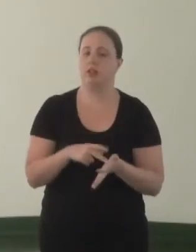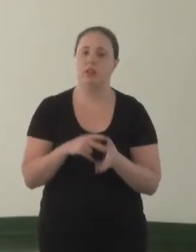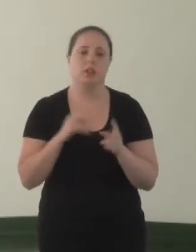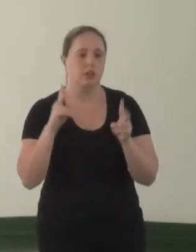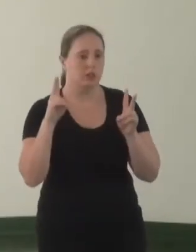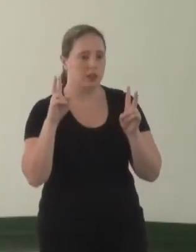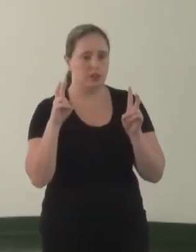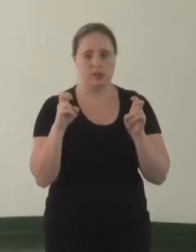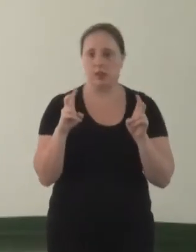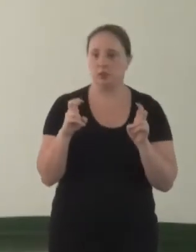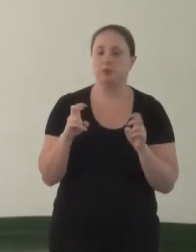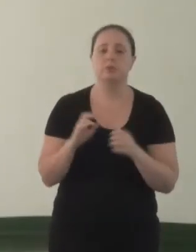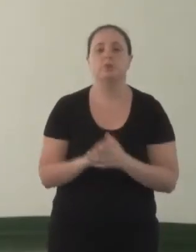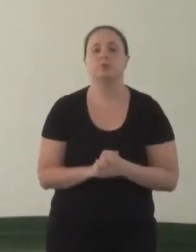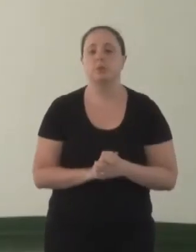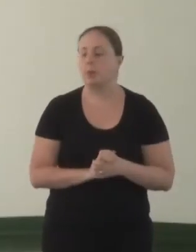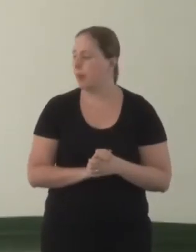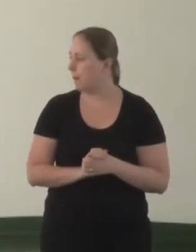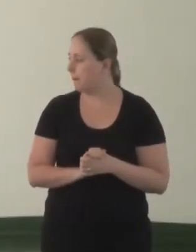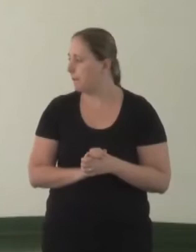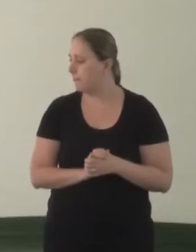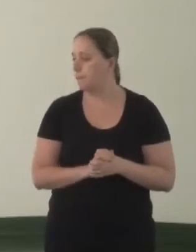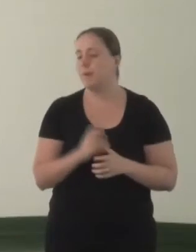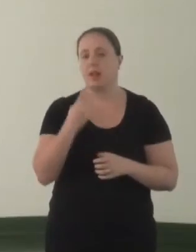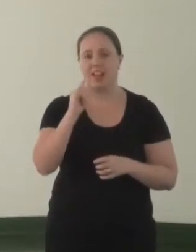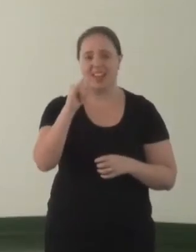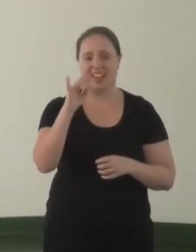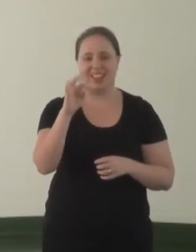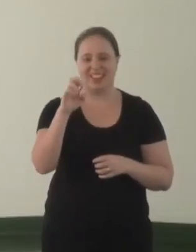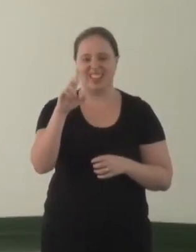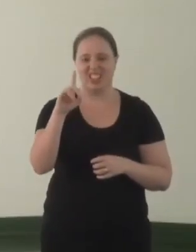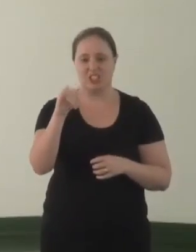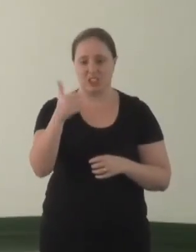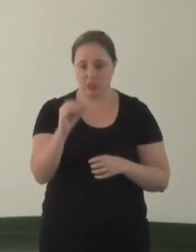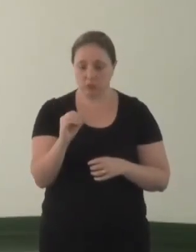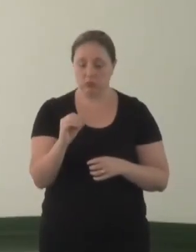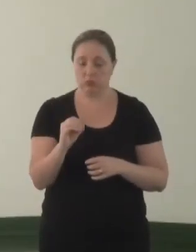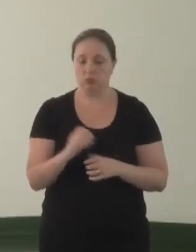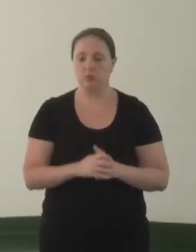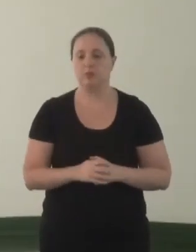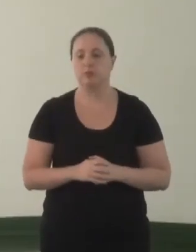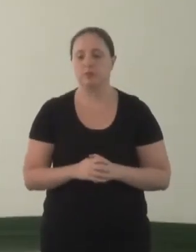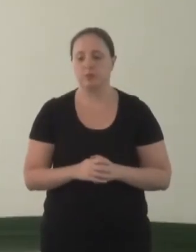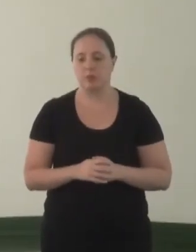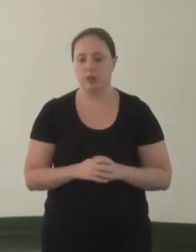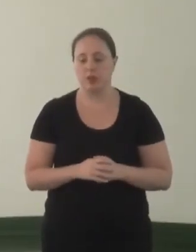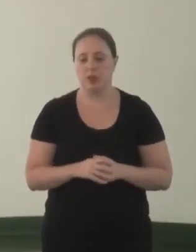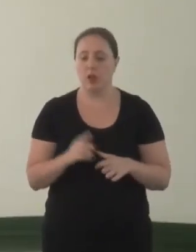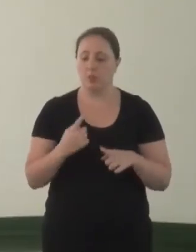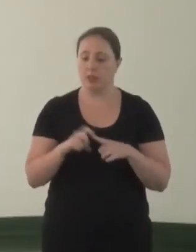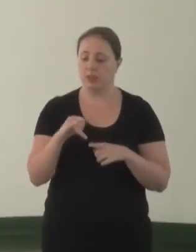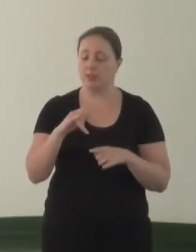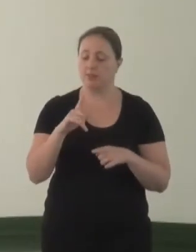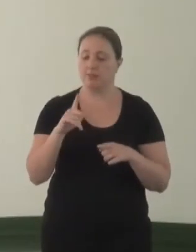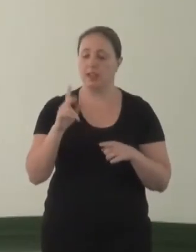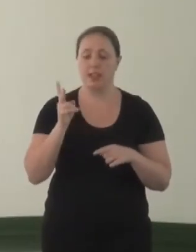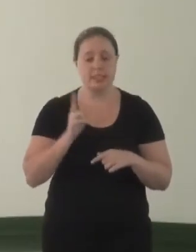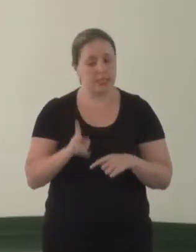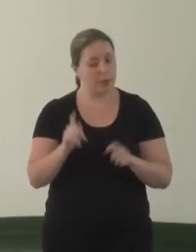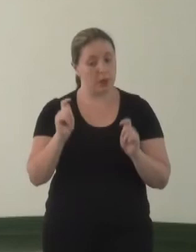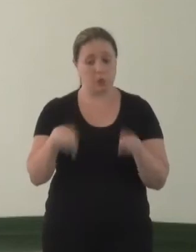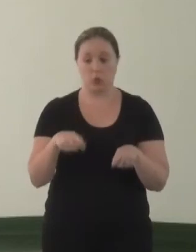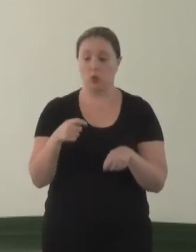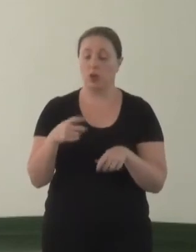né? Com relação à interdição, né? E sempre possível, como foi colocado na convenção, Então, sempre